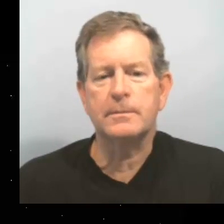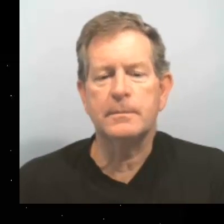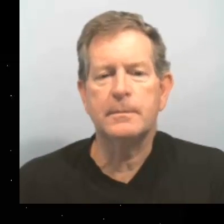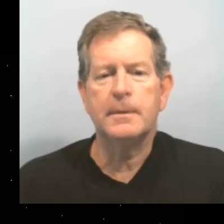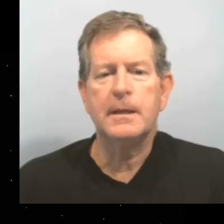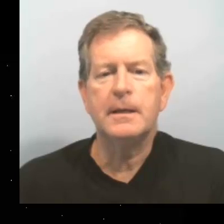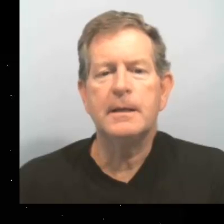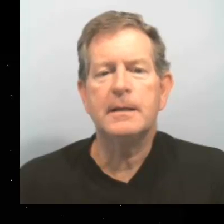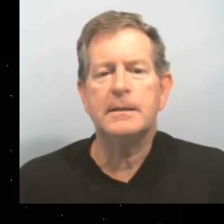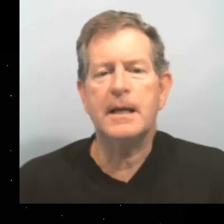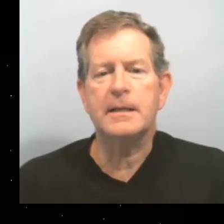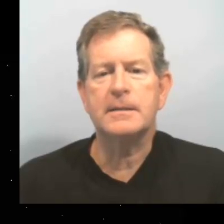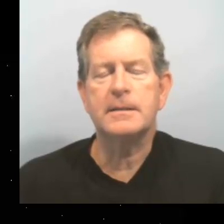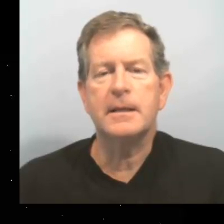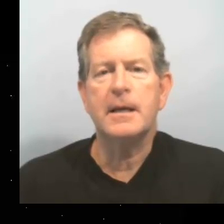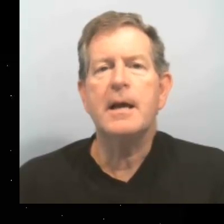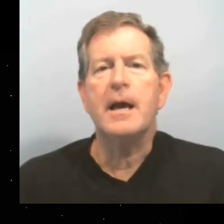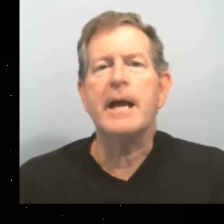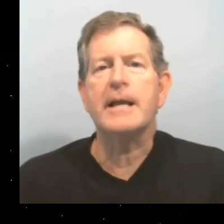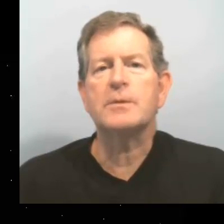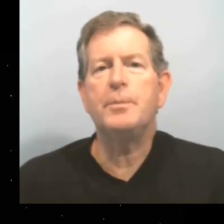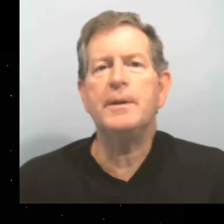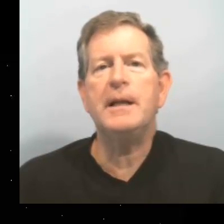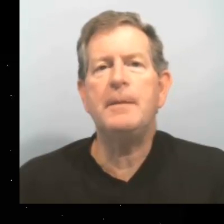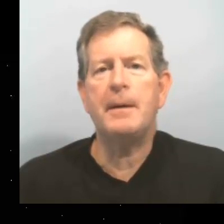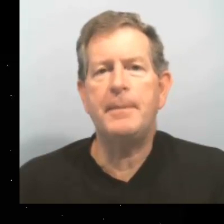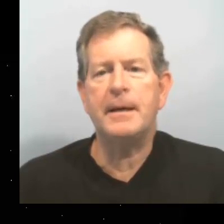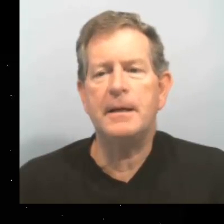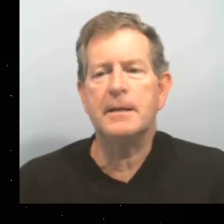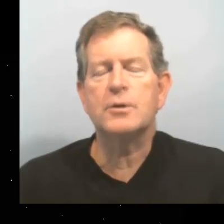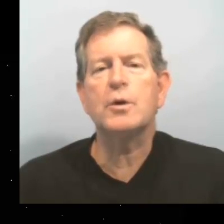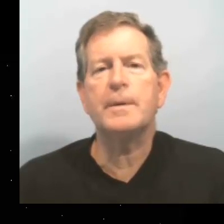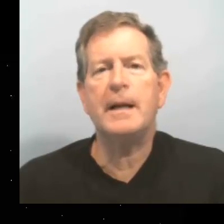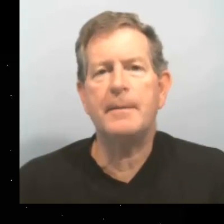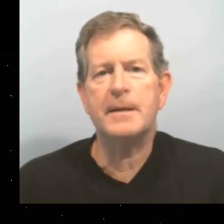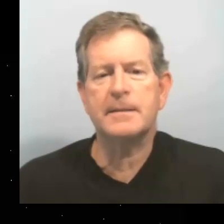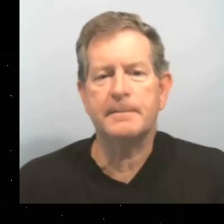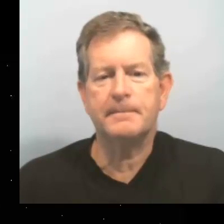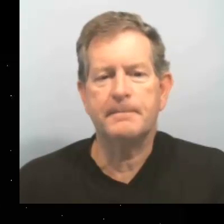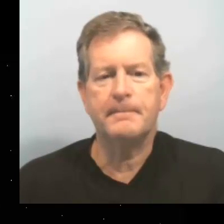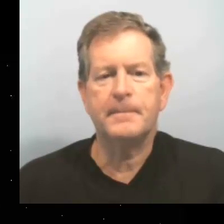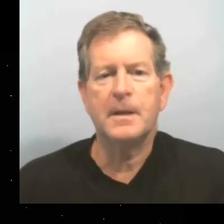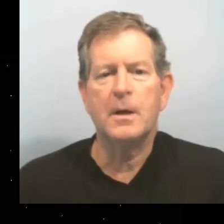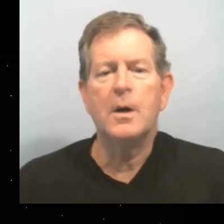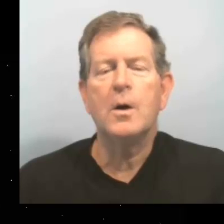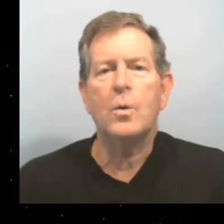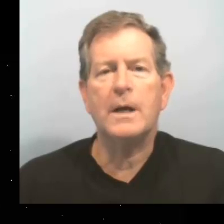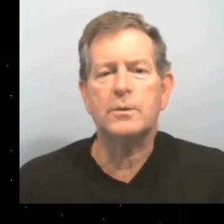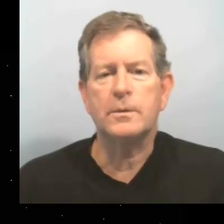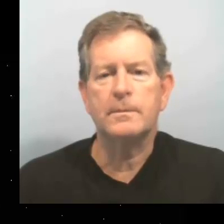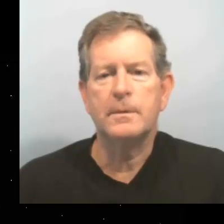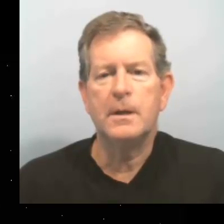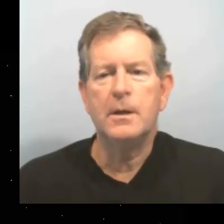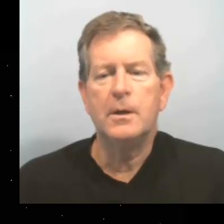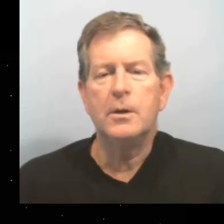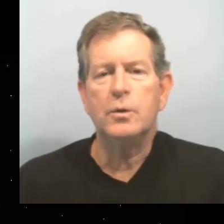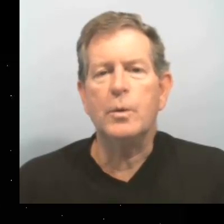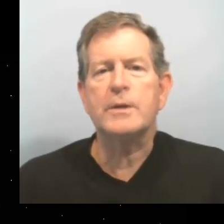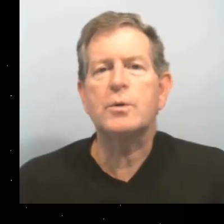almuerzo. 3. Ellas ponen el papel sobre la mesa. 4.